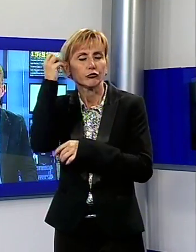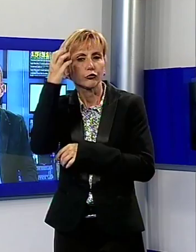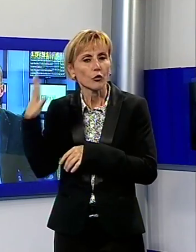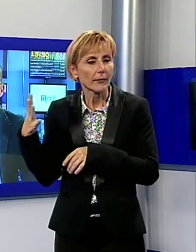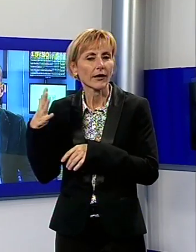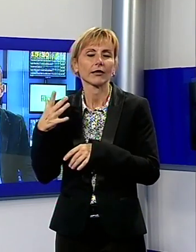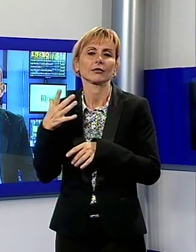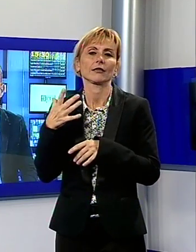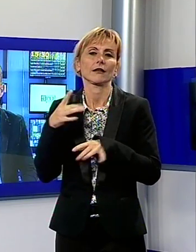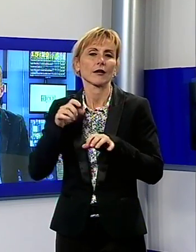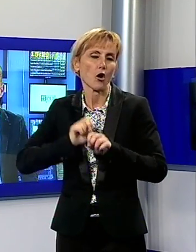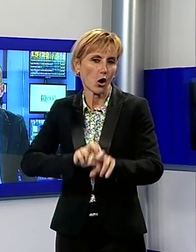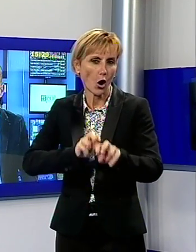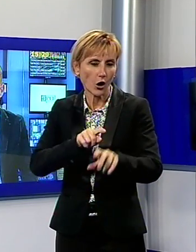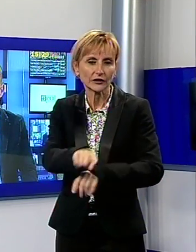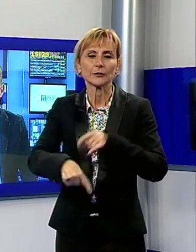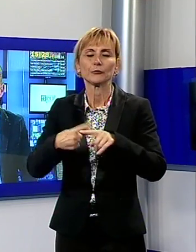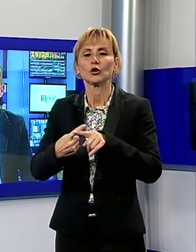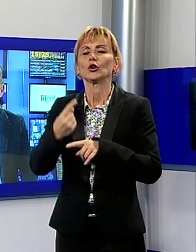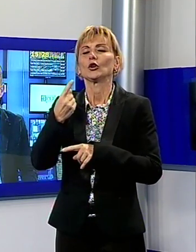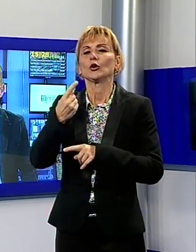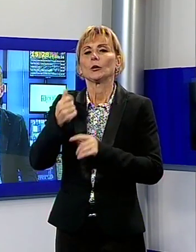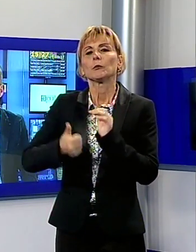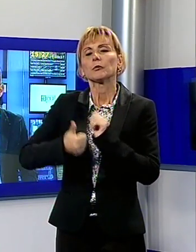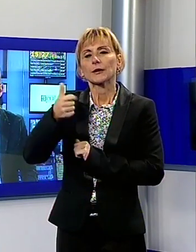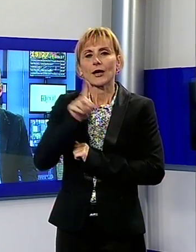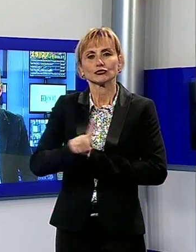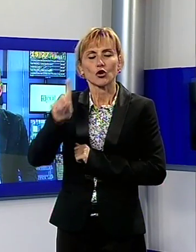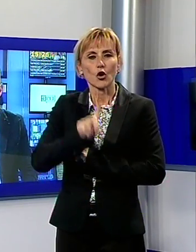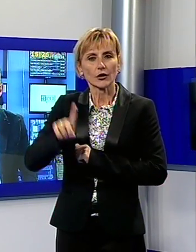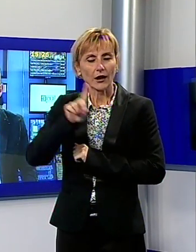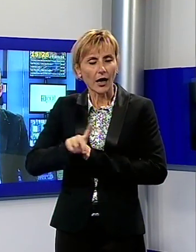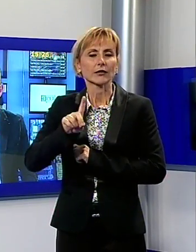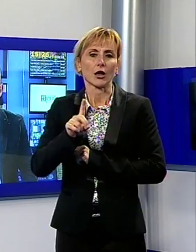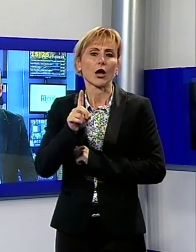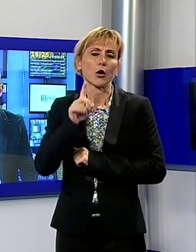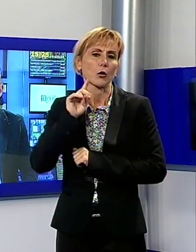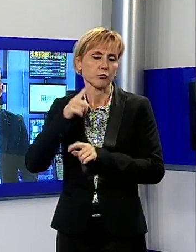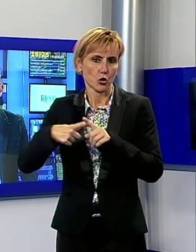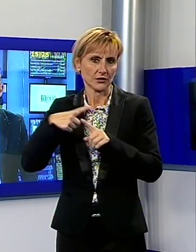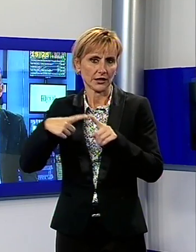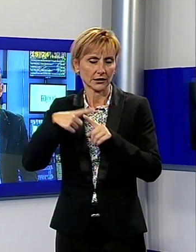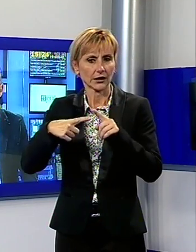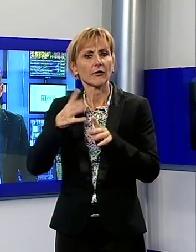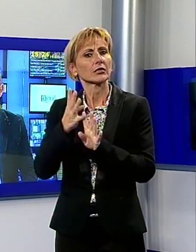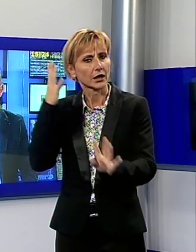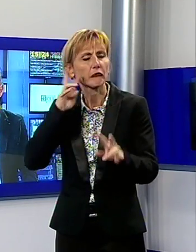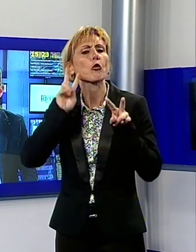grandi eventi nella prima giornata della manifestazione, tutto sommato traffico sotto controllo in questo